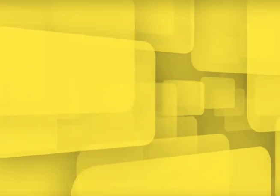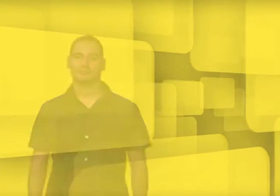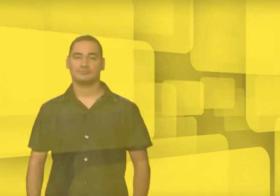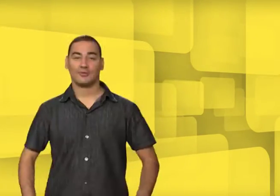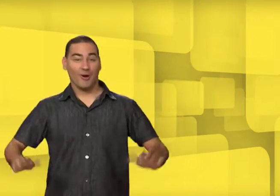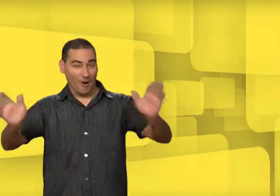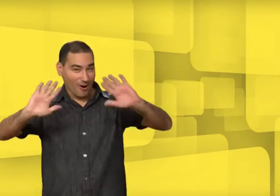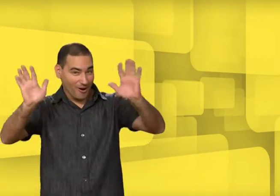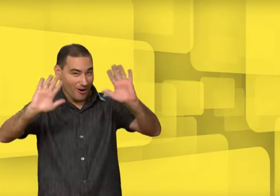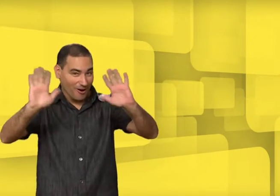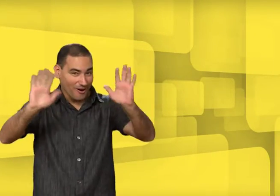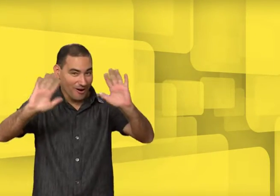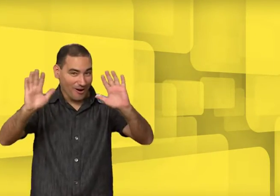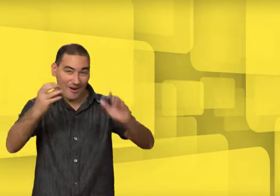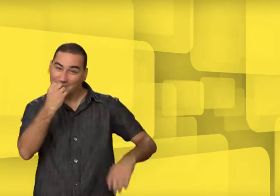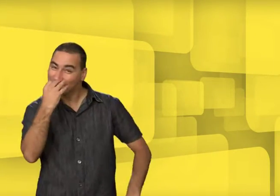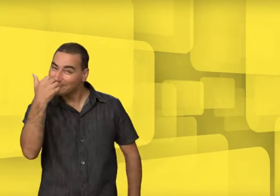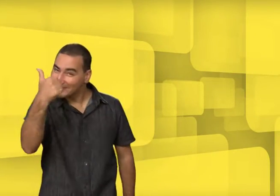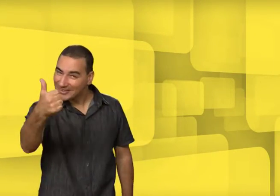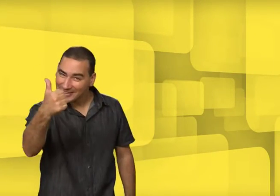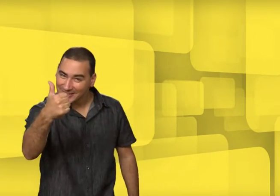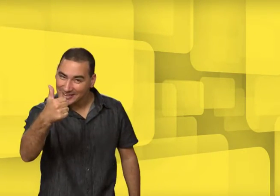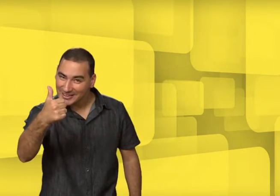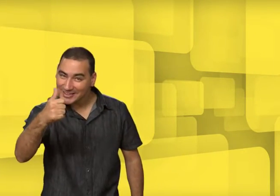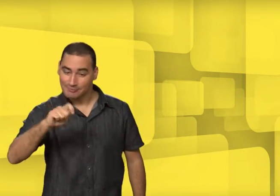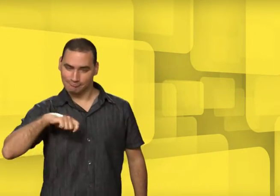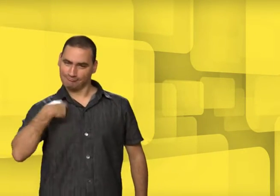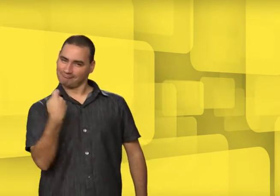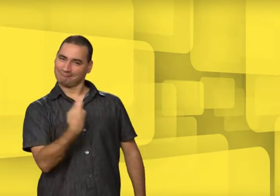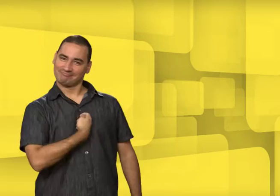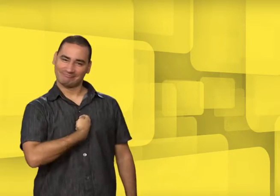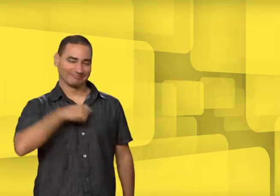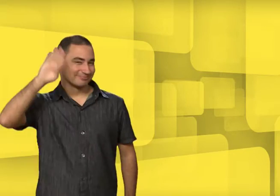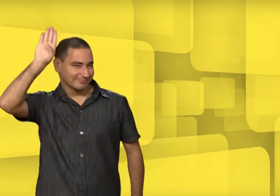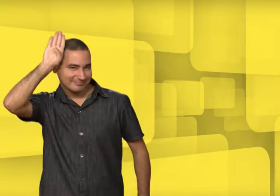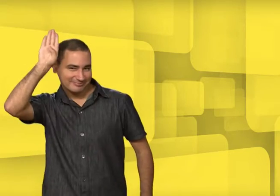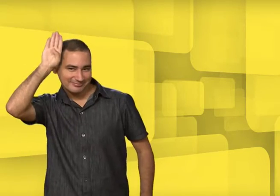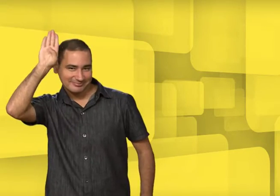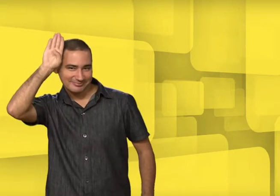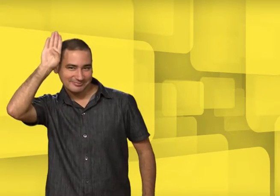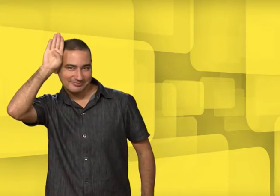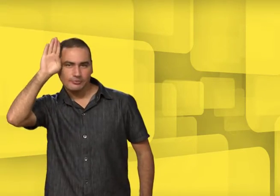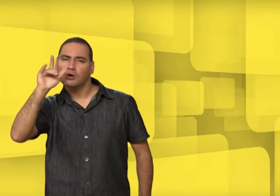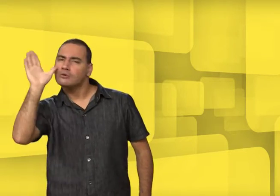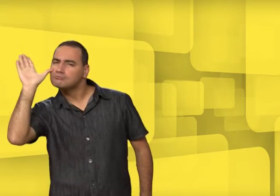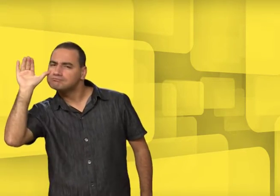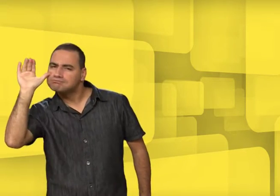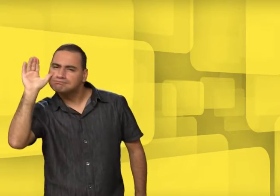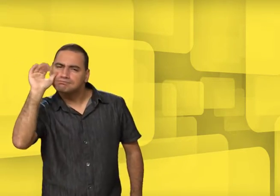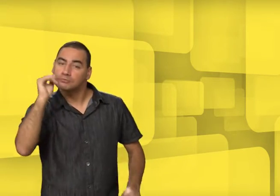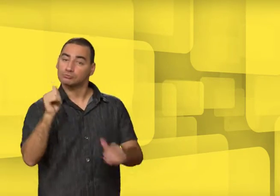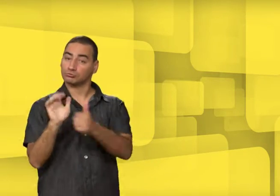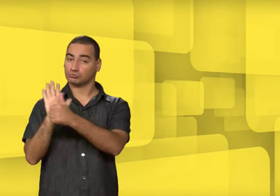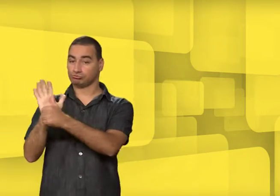Olá! Tudo bem? Meu sinal é esse. Assistiu o Curta Libras?